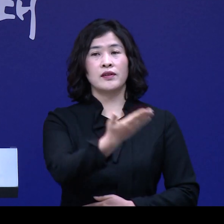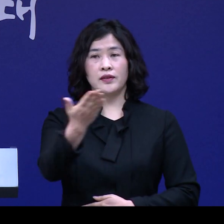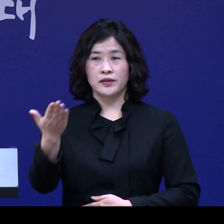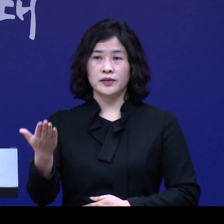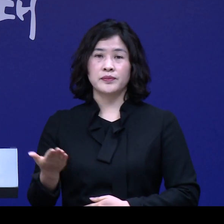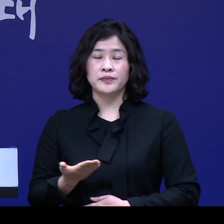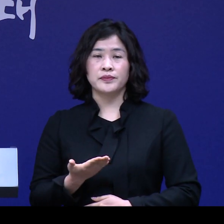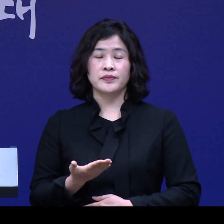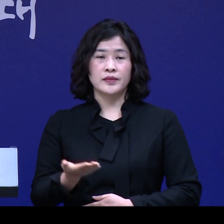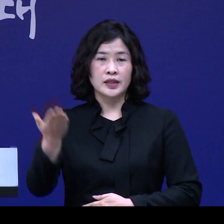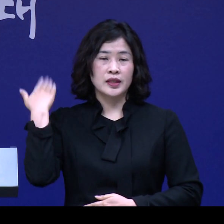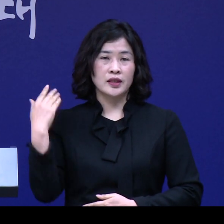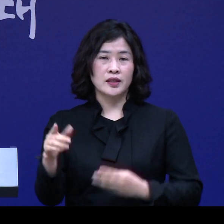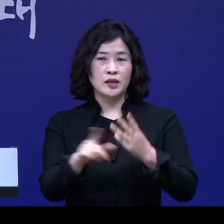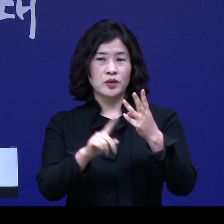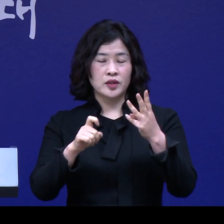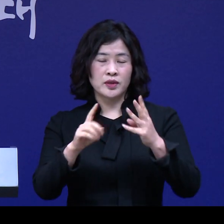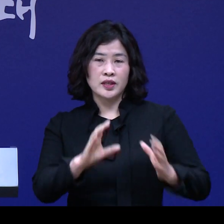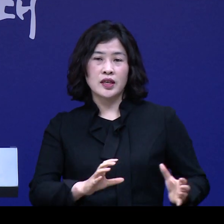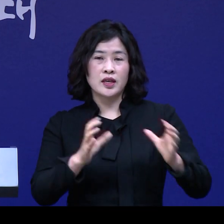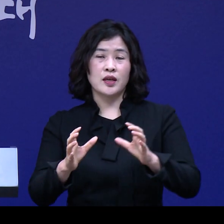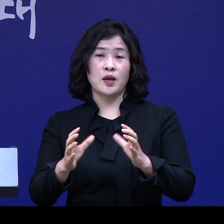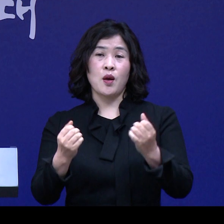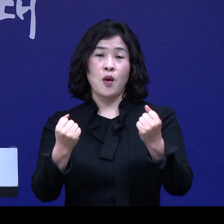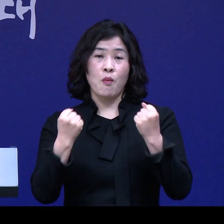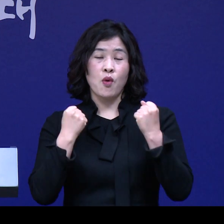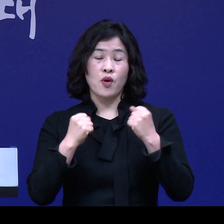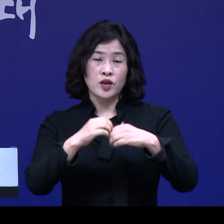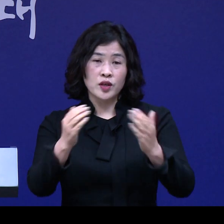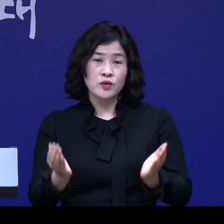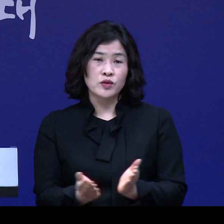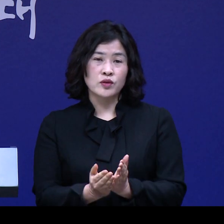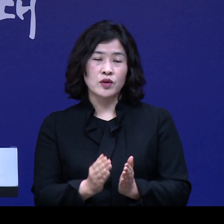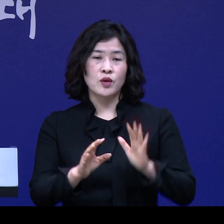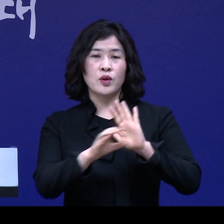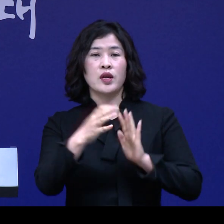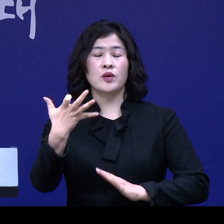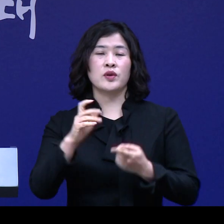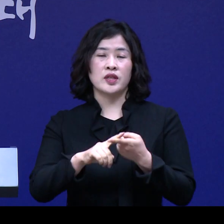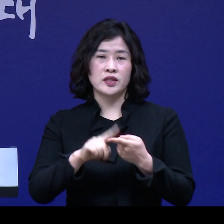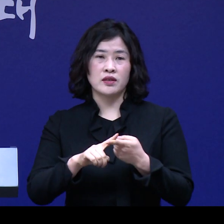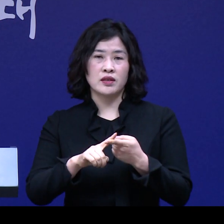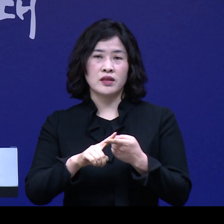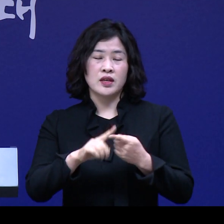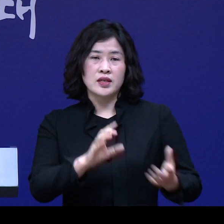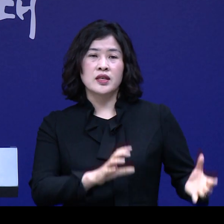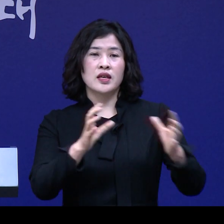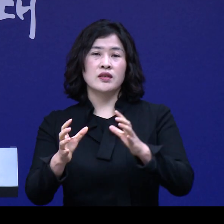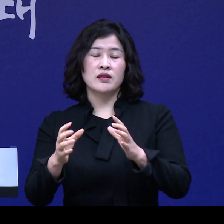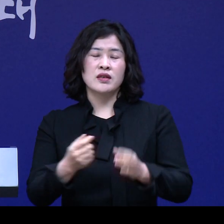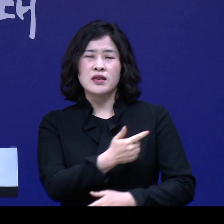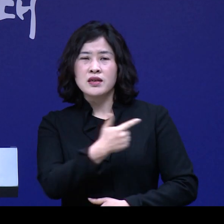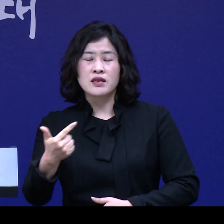지난 11일 세계보건기구는 코로나19에 대해서 세계적